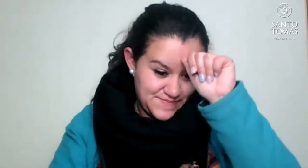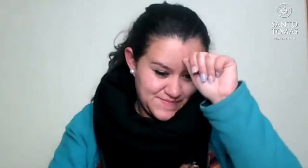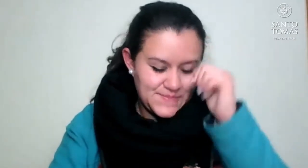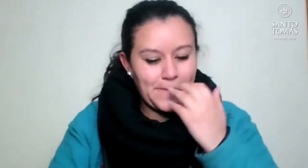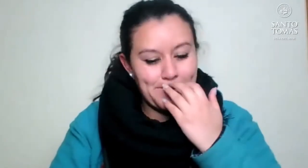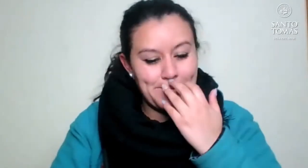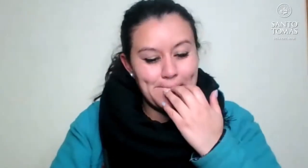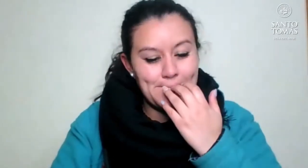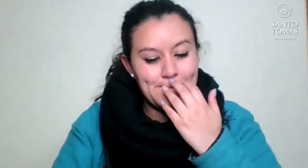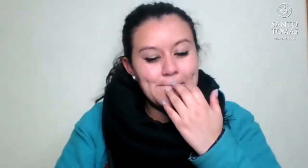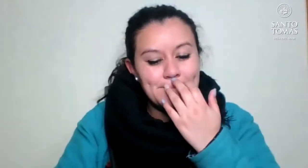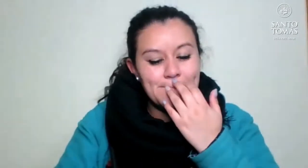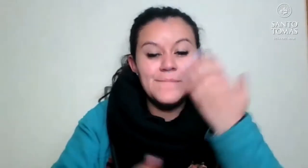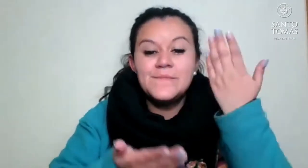Algarrobo. Santo Domingo.